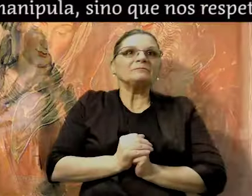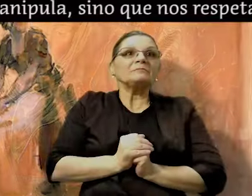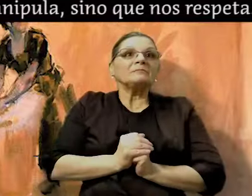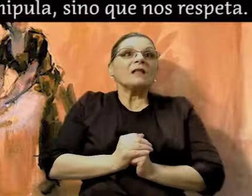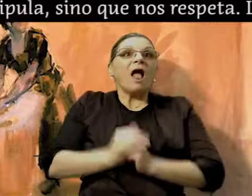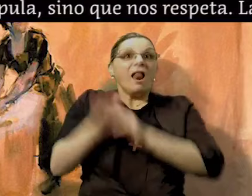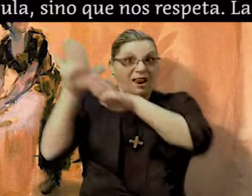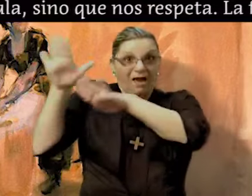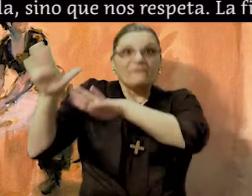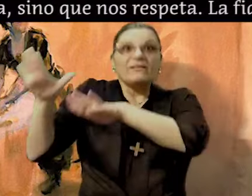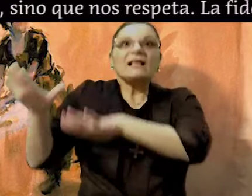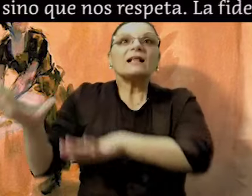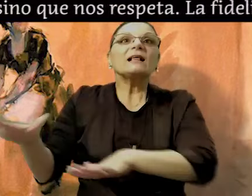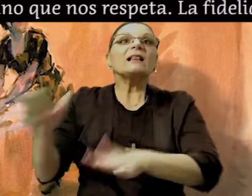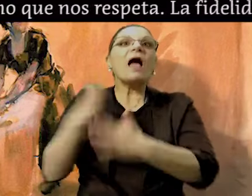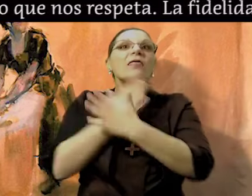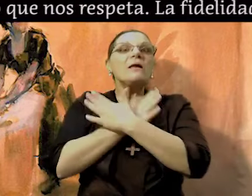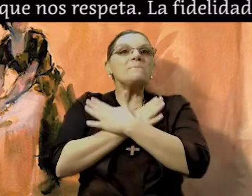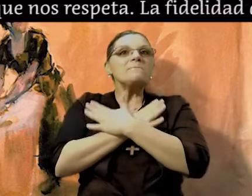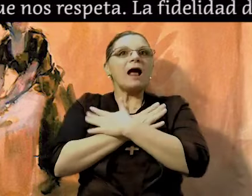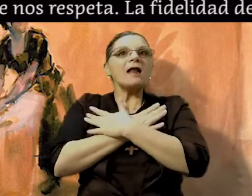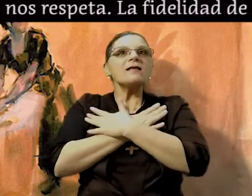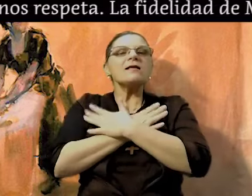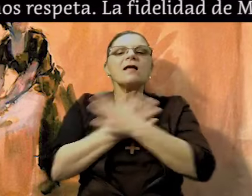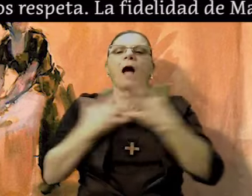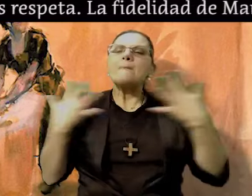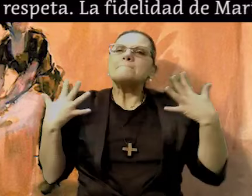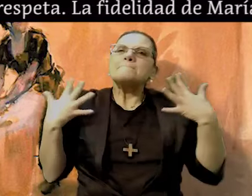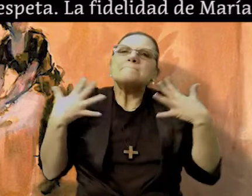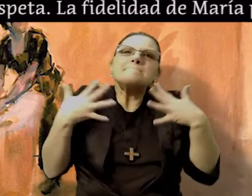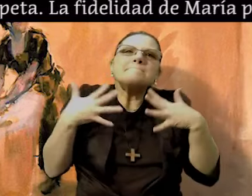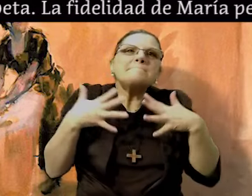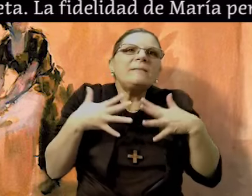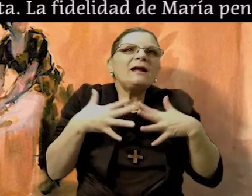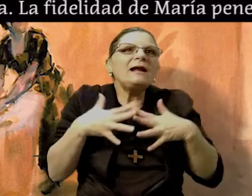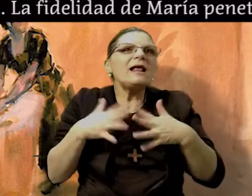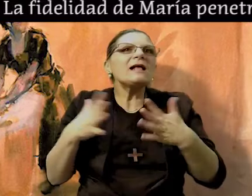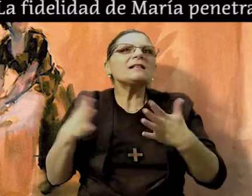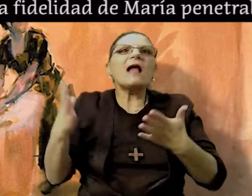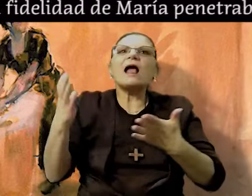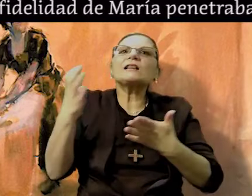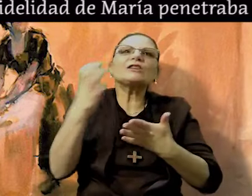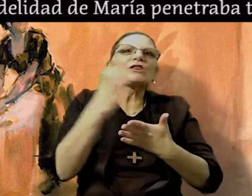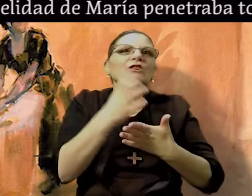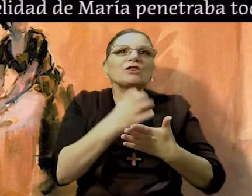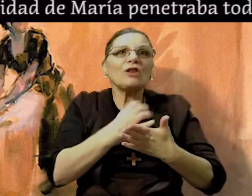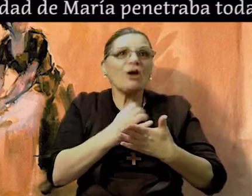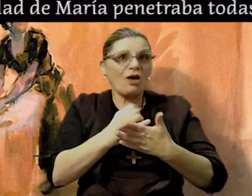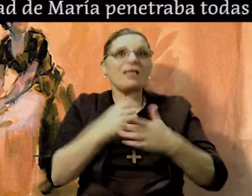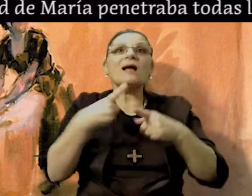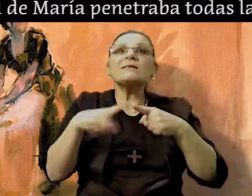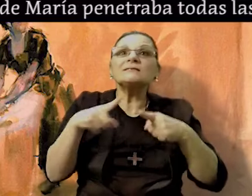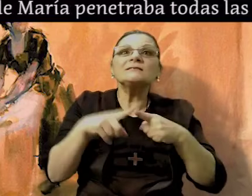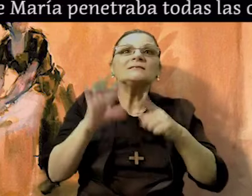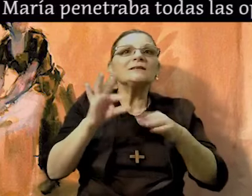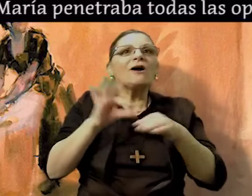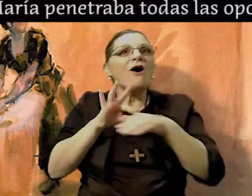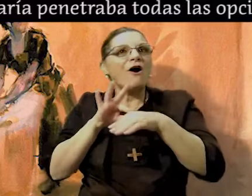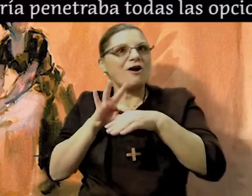La fidelidad de María penetraba todas las opciones que orientaban sus